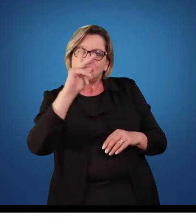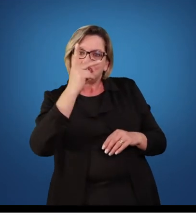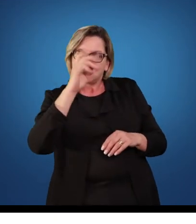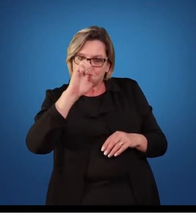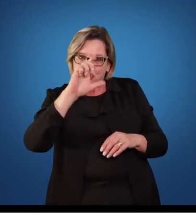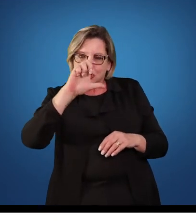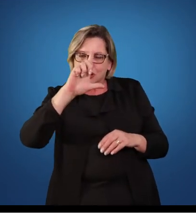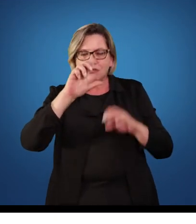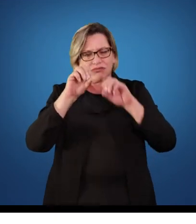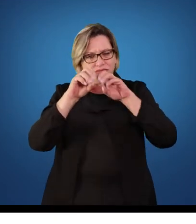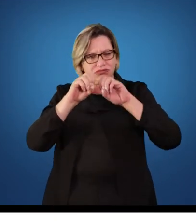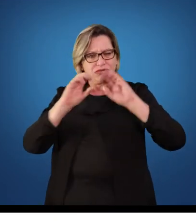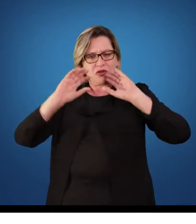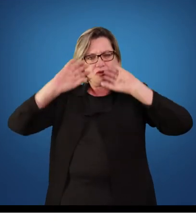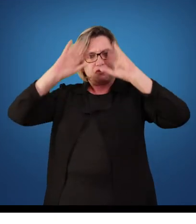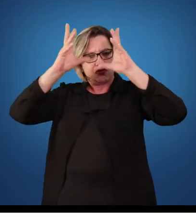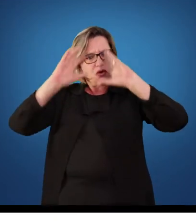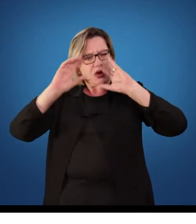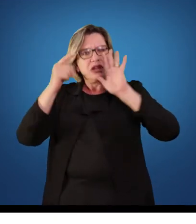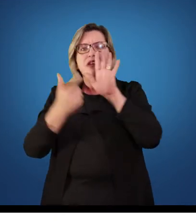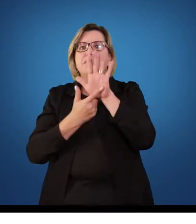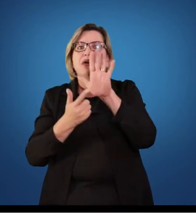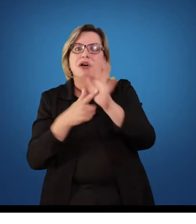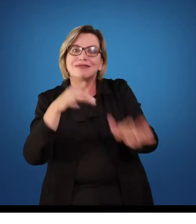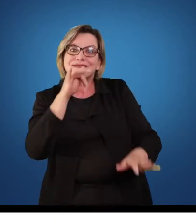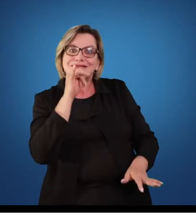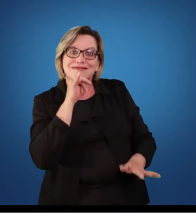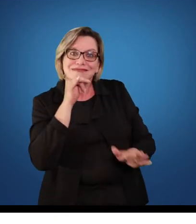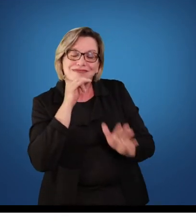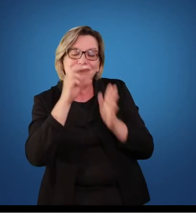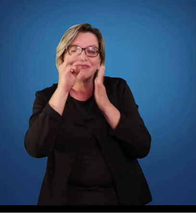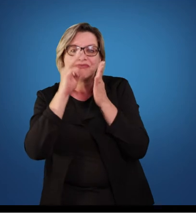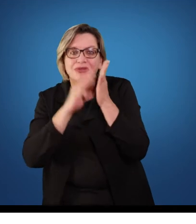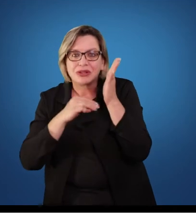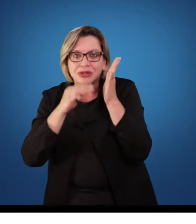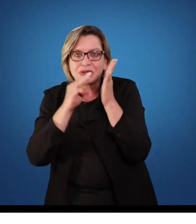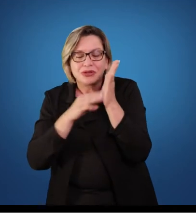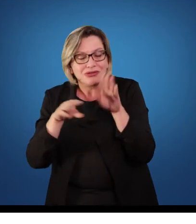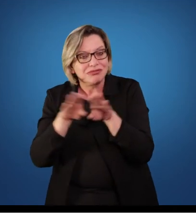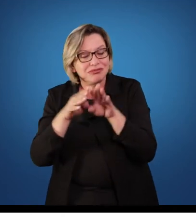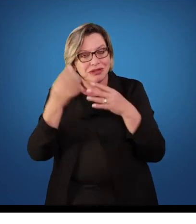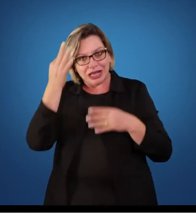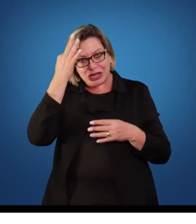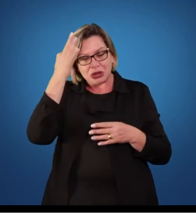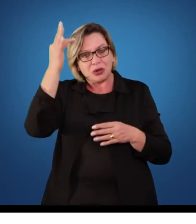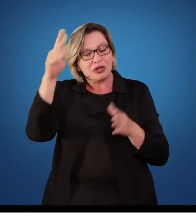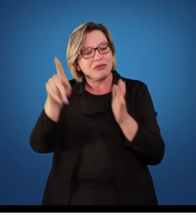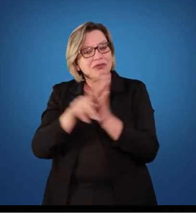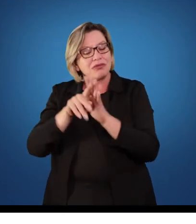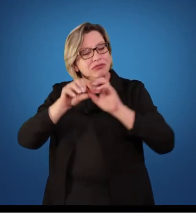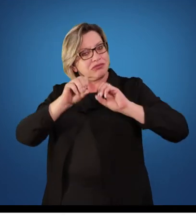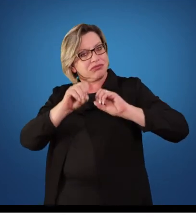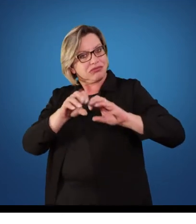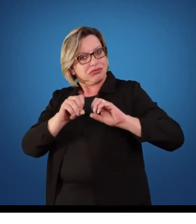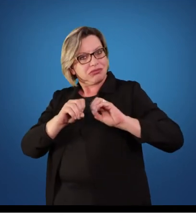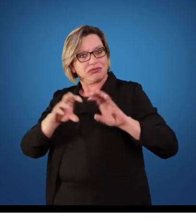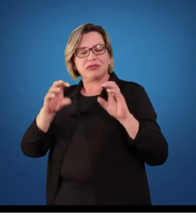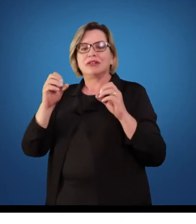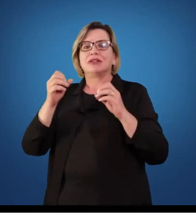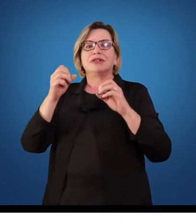que trazem alguns exemplos teóricos, metodológicos sobre o ensino da educação física na escola. Junto com essa